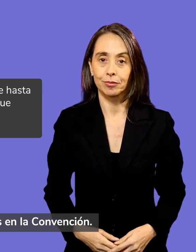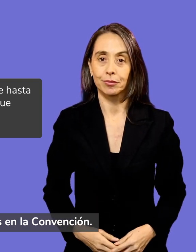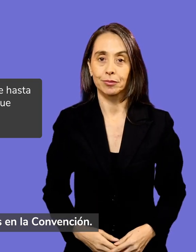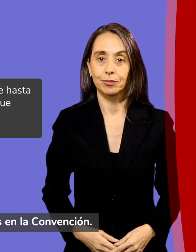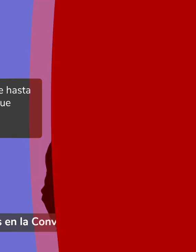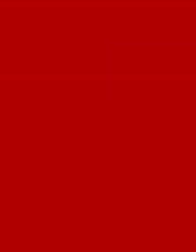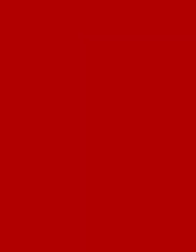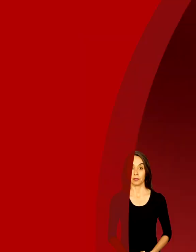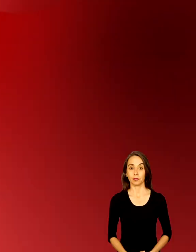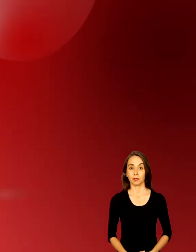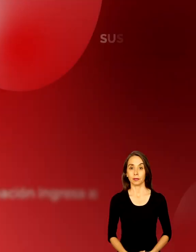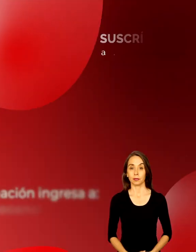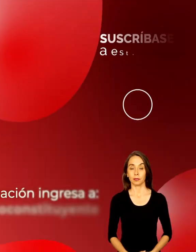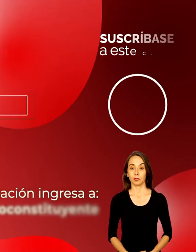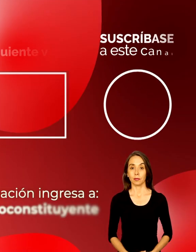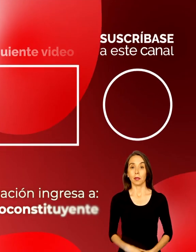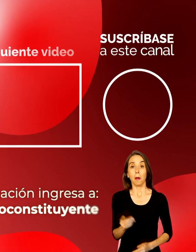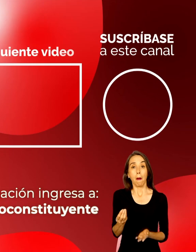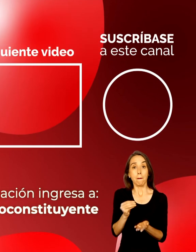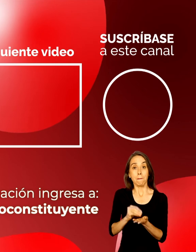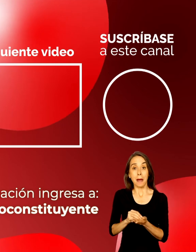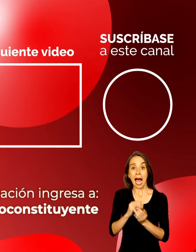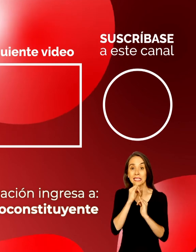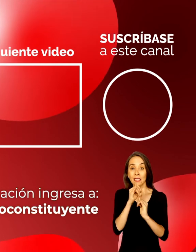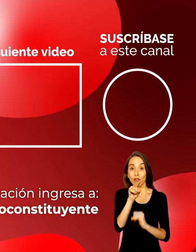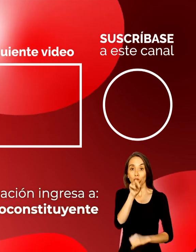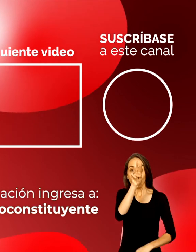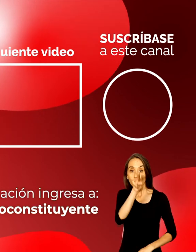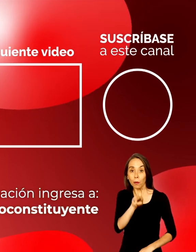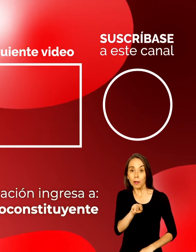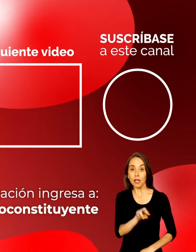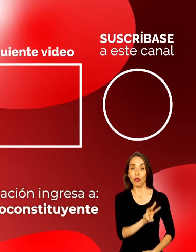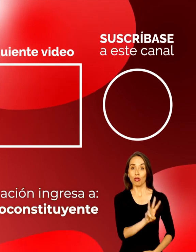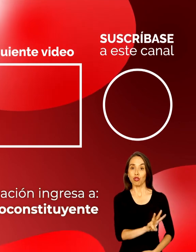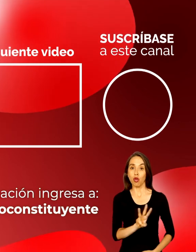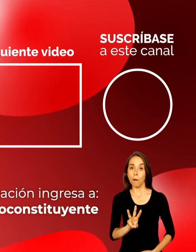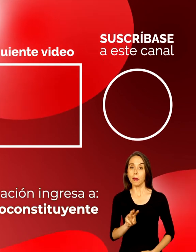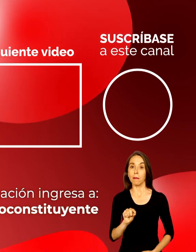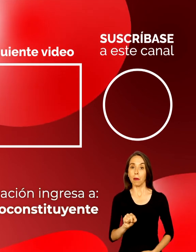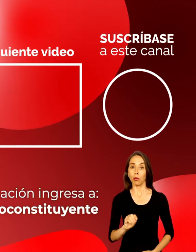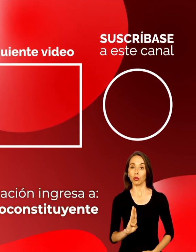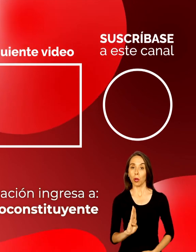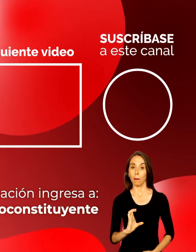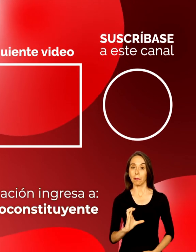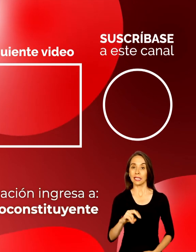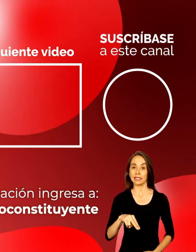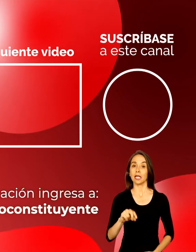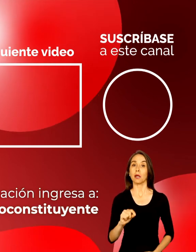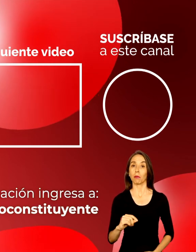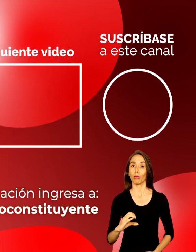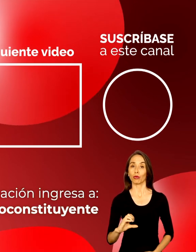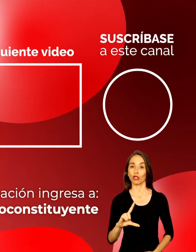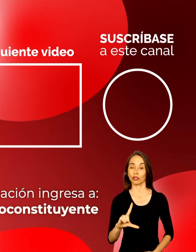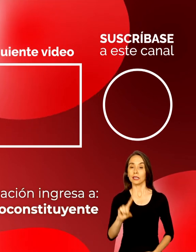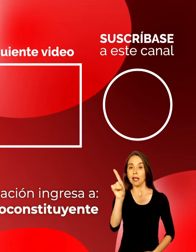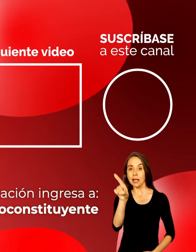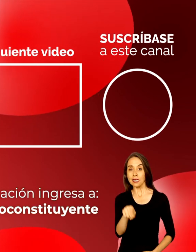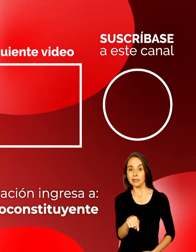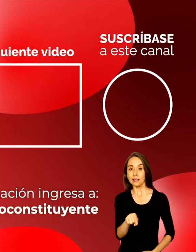Para más información ingresa a www.bcn.cl slash proceso